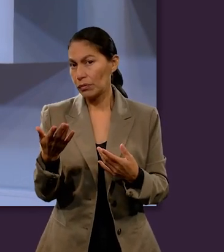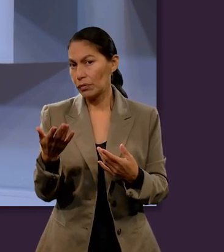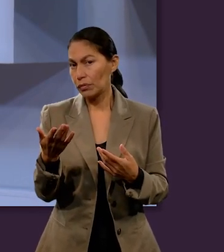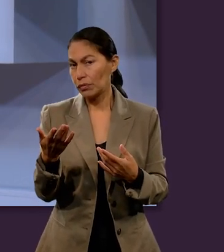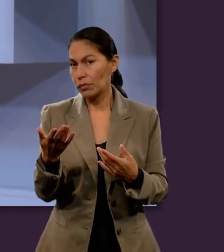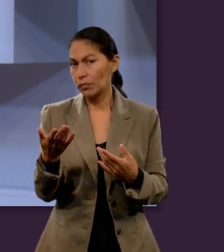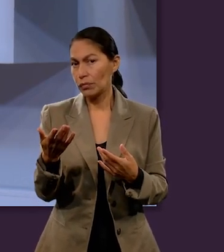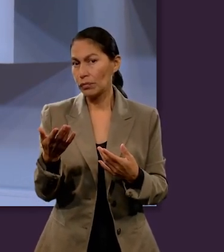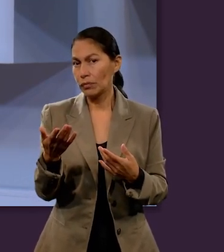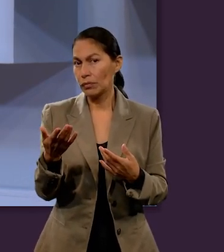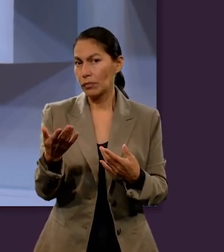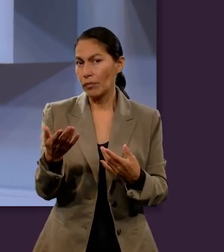con nuestro público